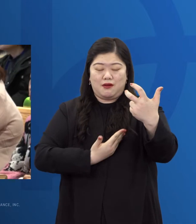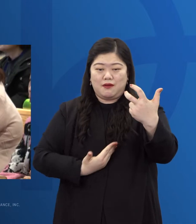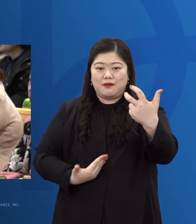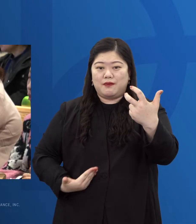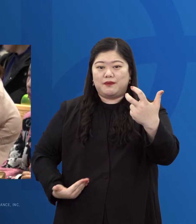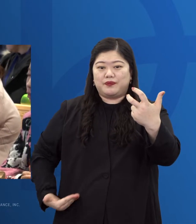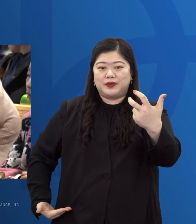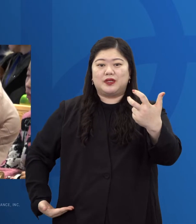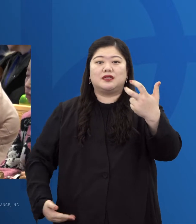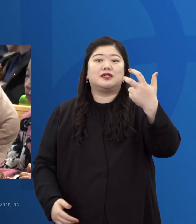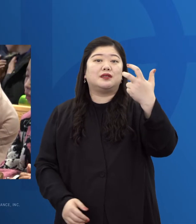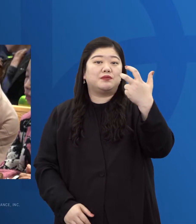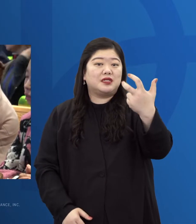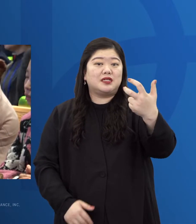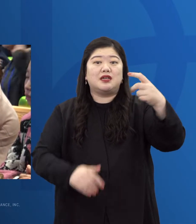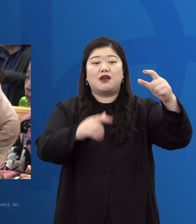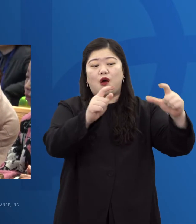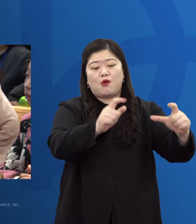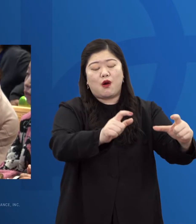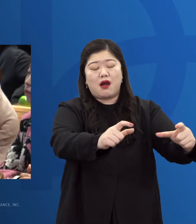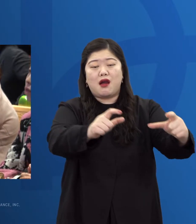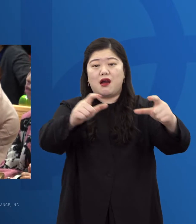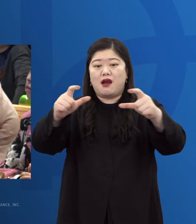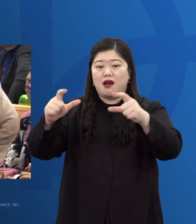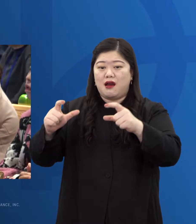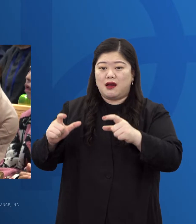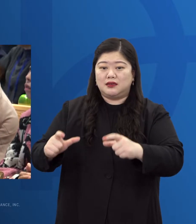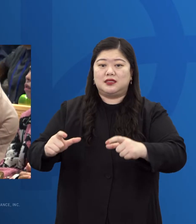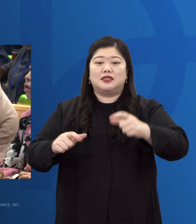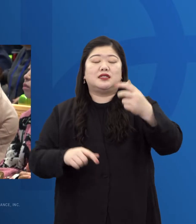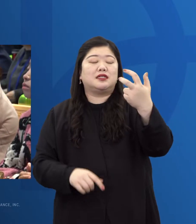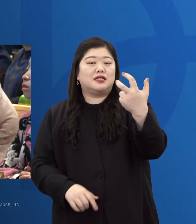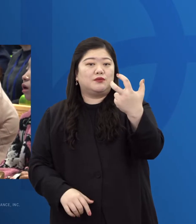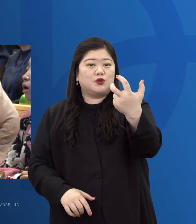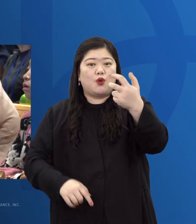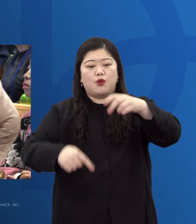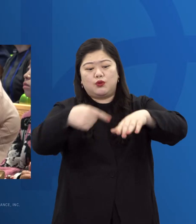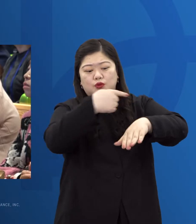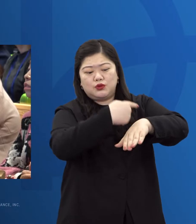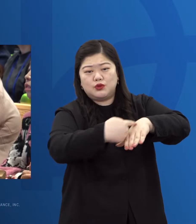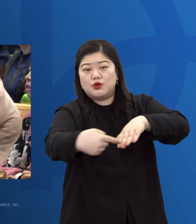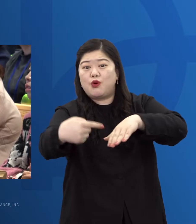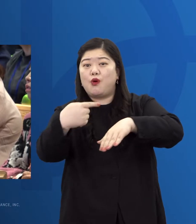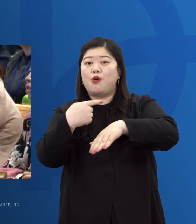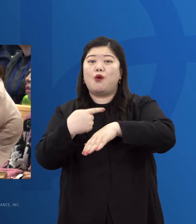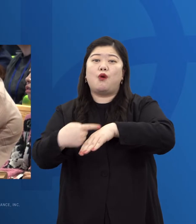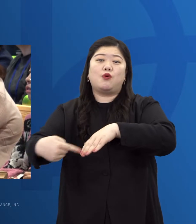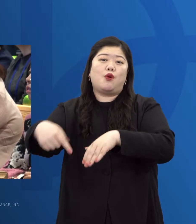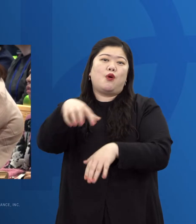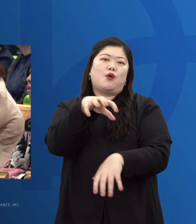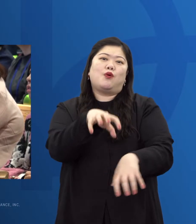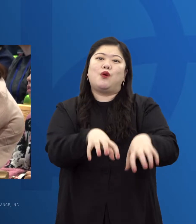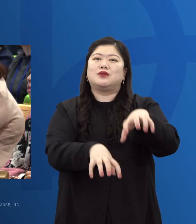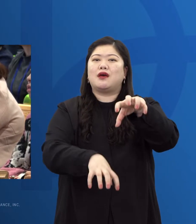70 지역과 70 종종